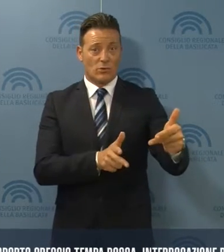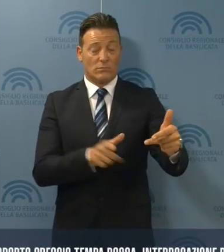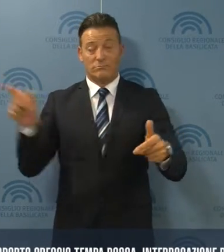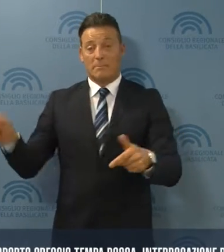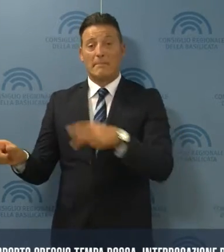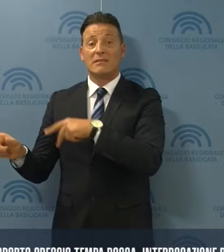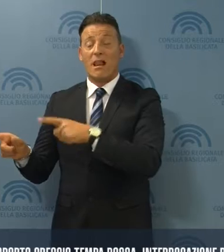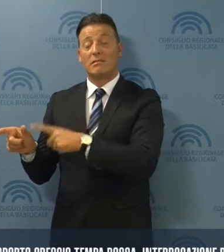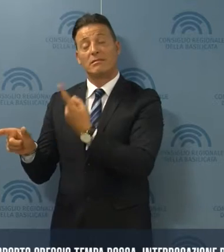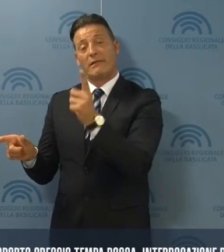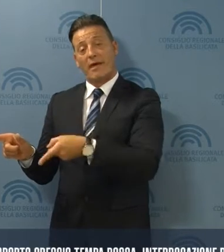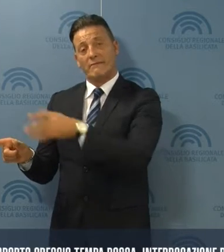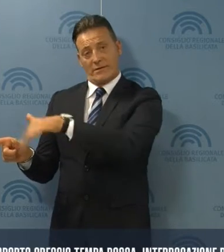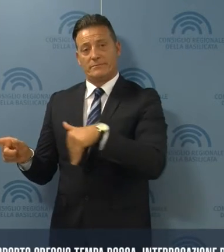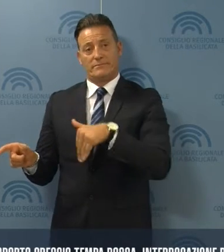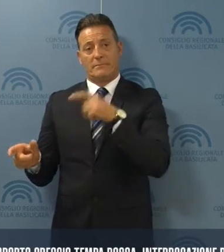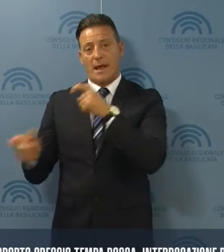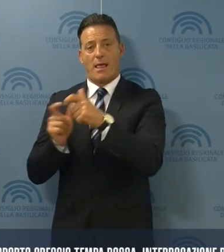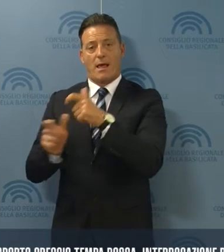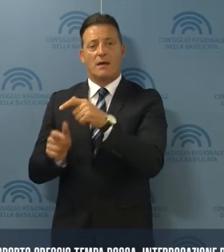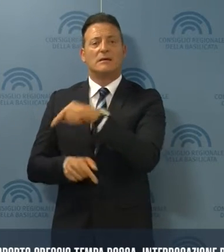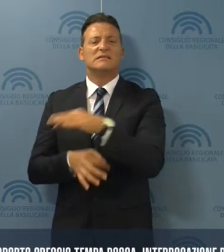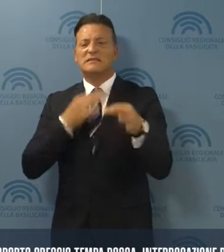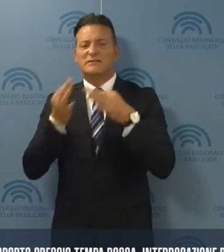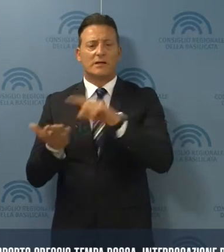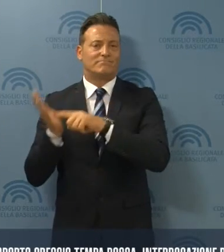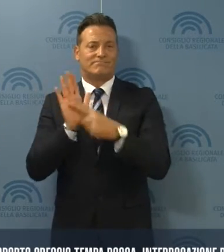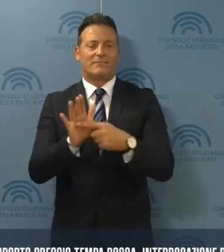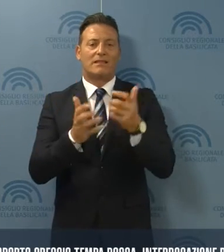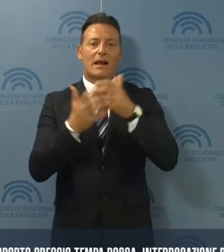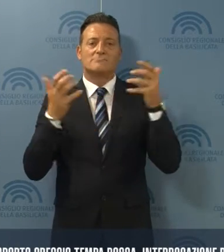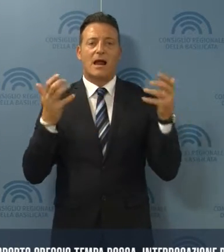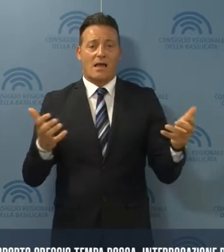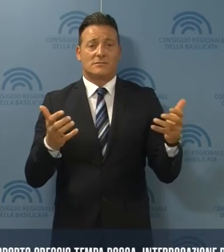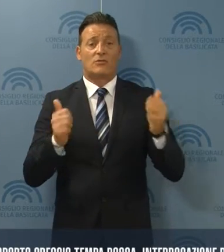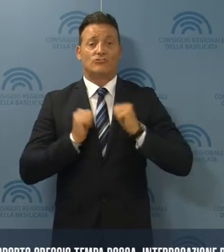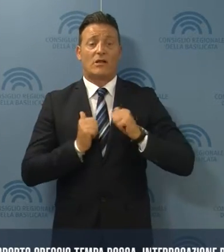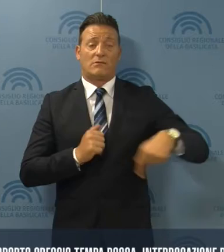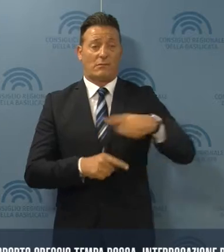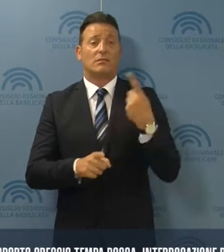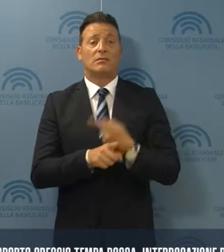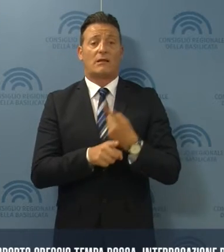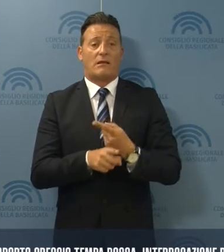venga a parlarcene in consiglio. È un atto di trasparenza dovuto ai cittadini.